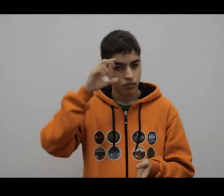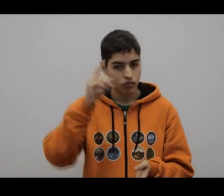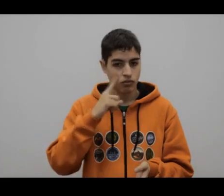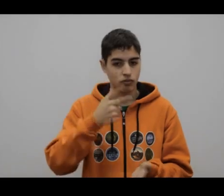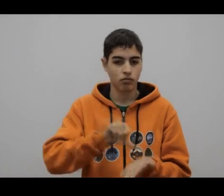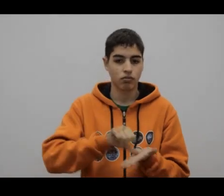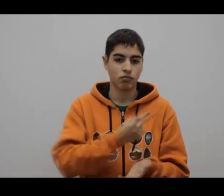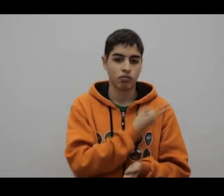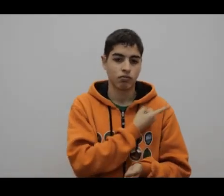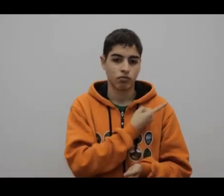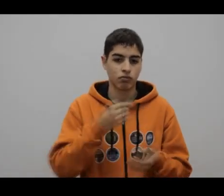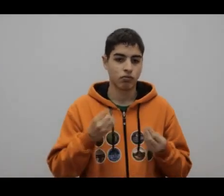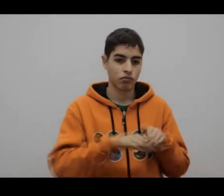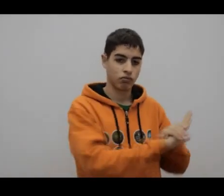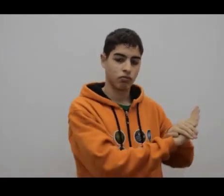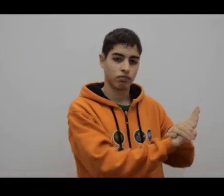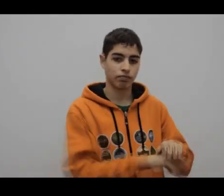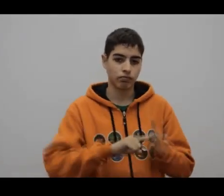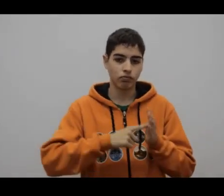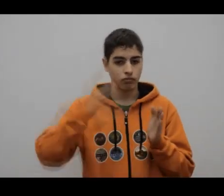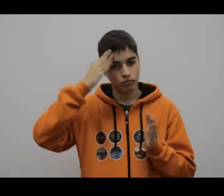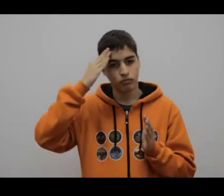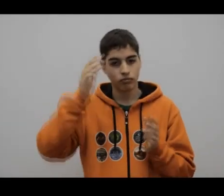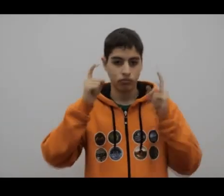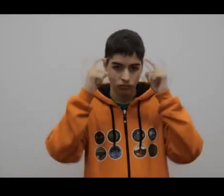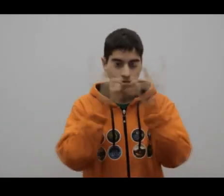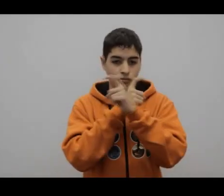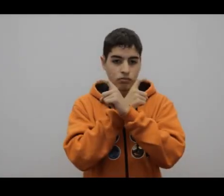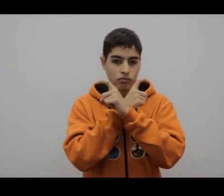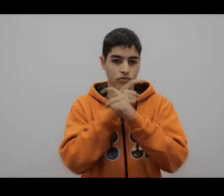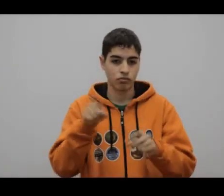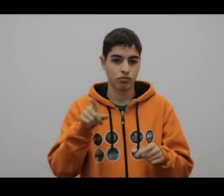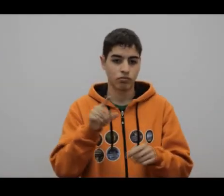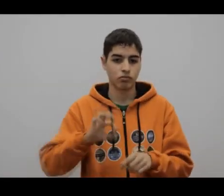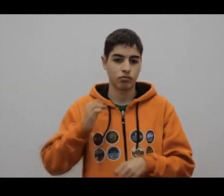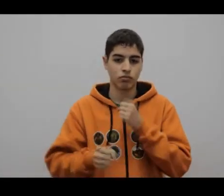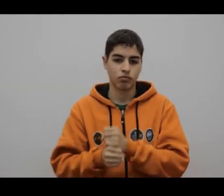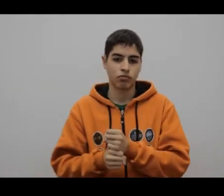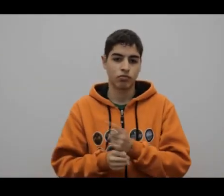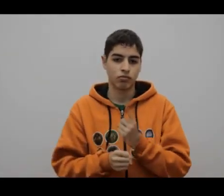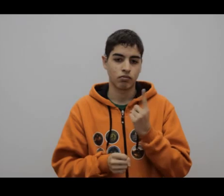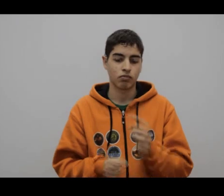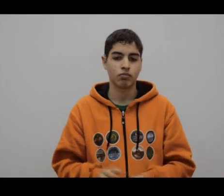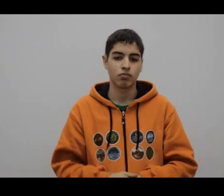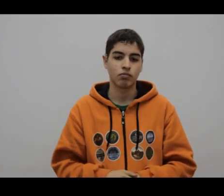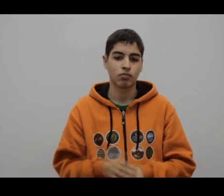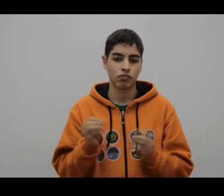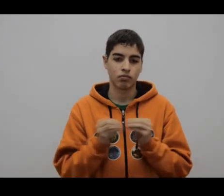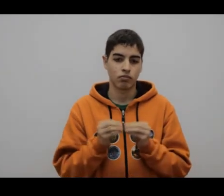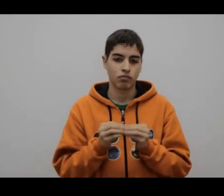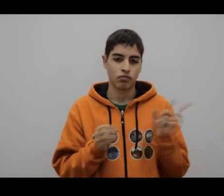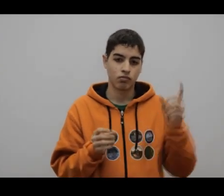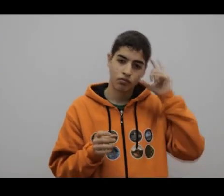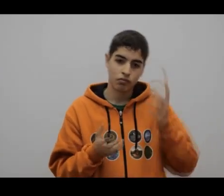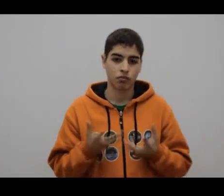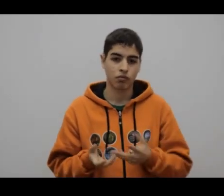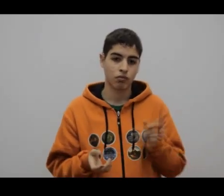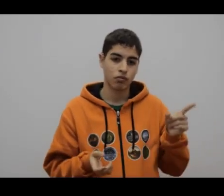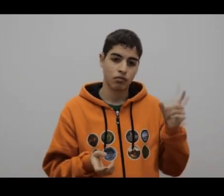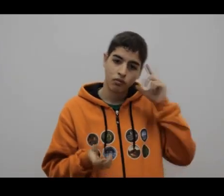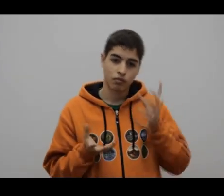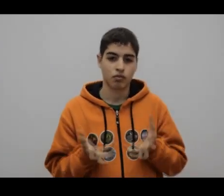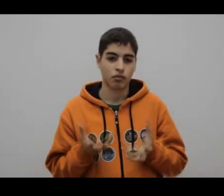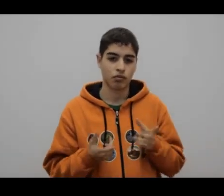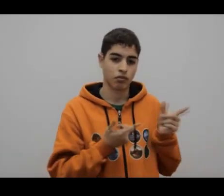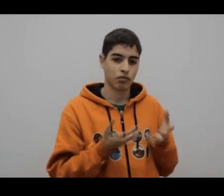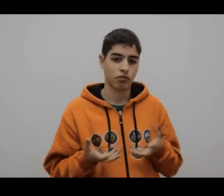Mercedes, en un lugar donde internaban a personas con problemas mentales psiquiátricos, están unos años ahí, como molestaban a los